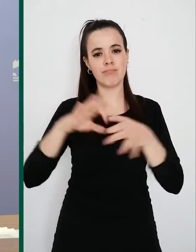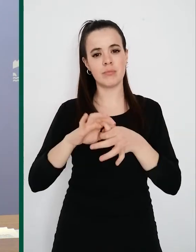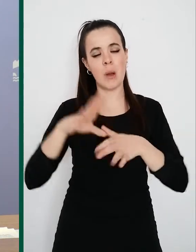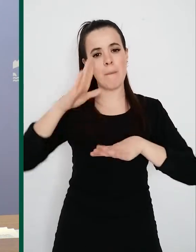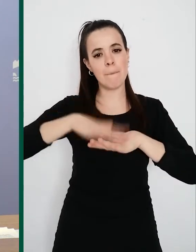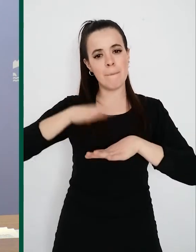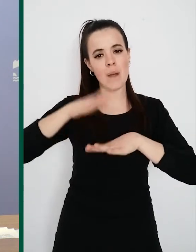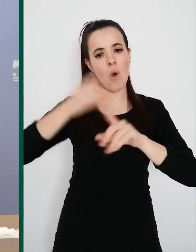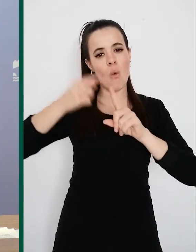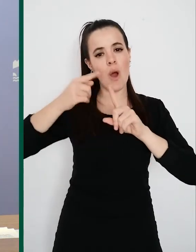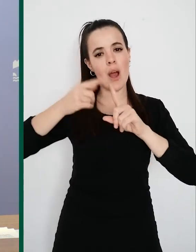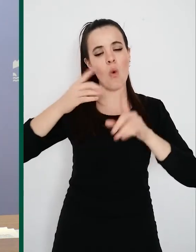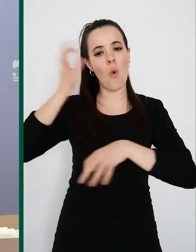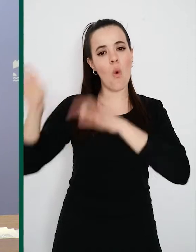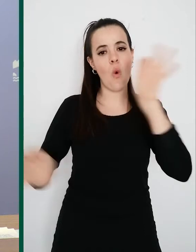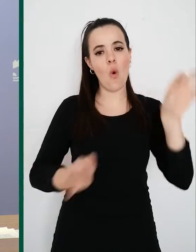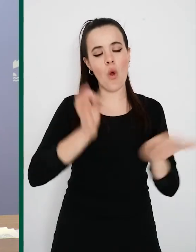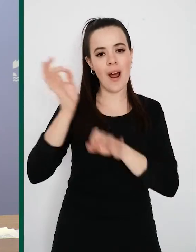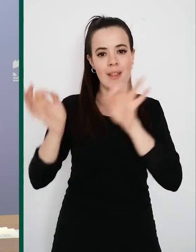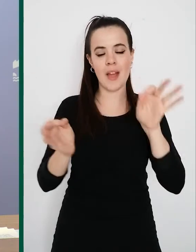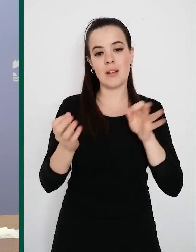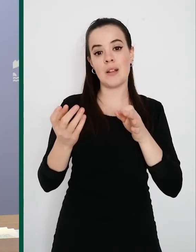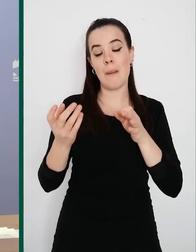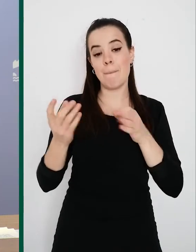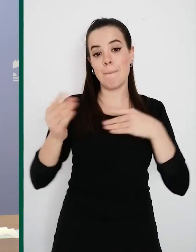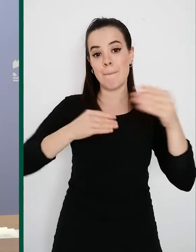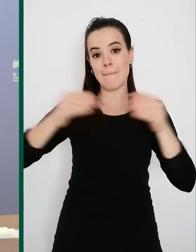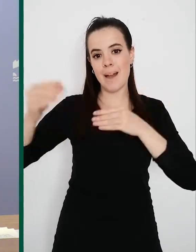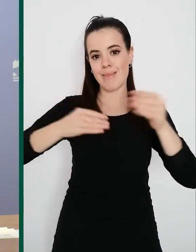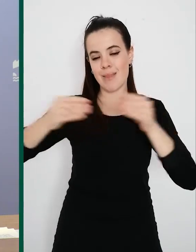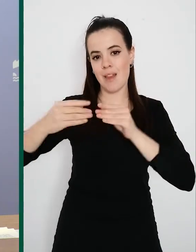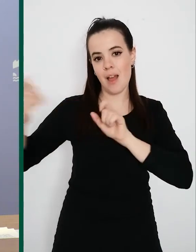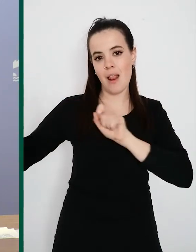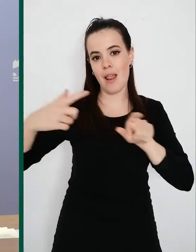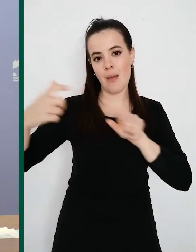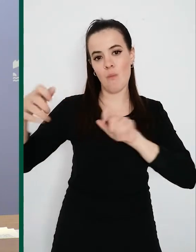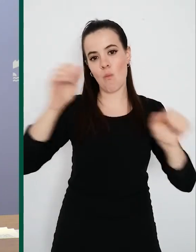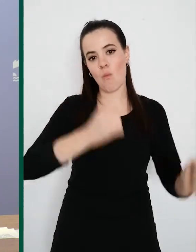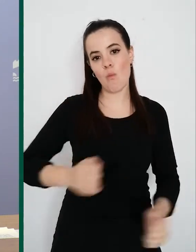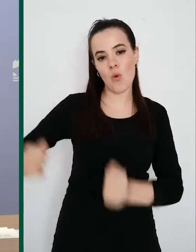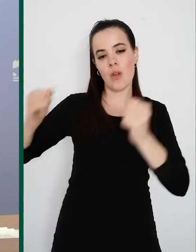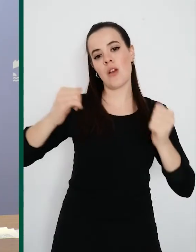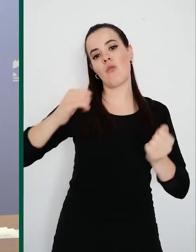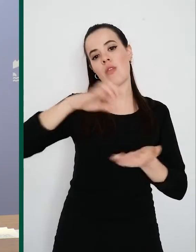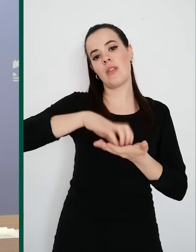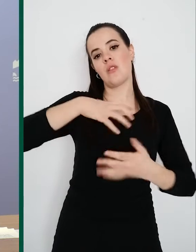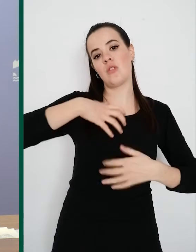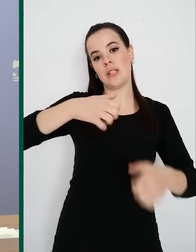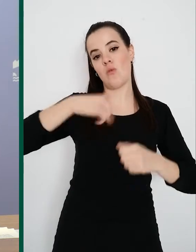organizar logísticamente el suministro de material de protección a los centros de salud de todo nuestro territorio, de toda la